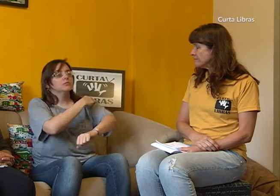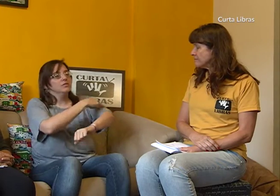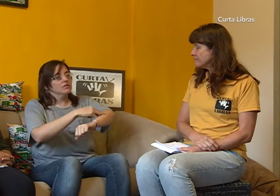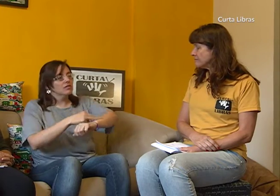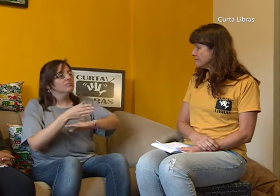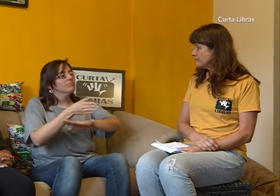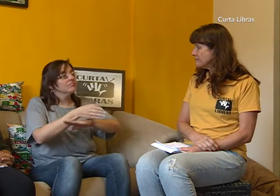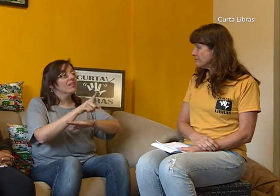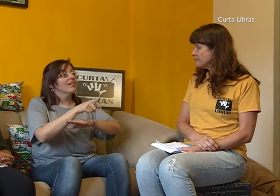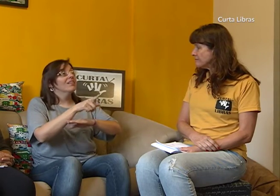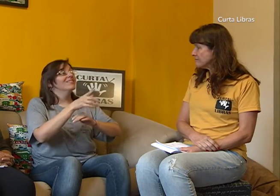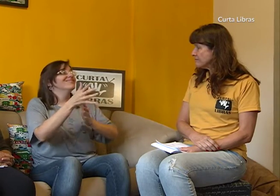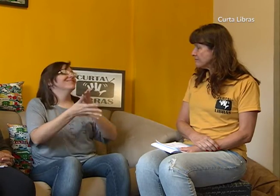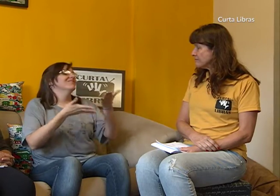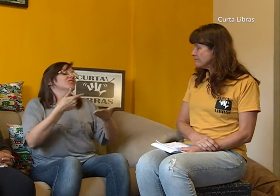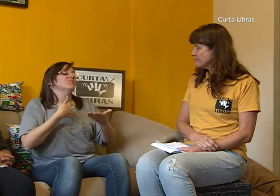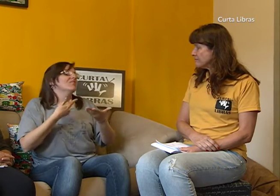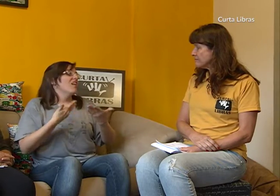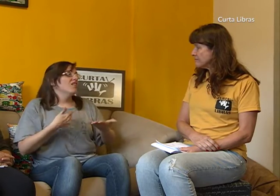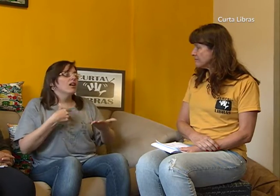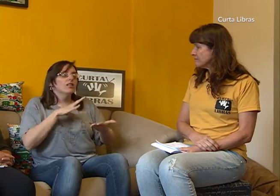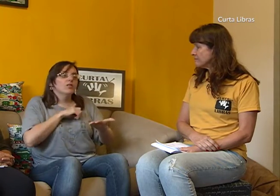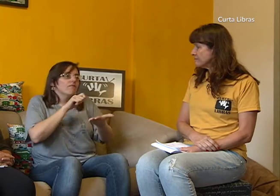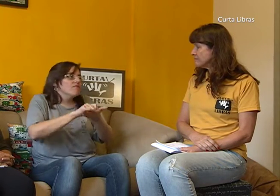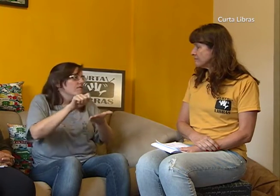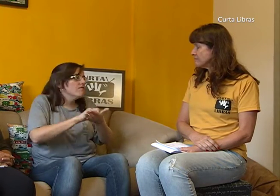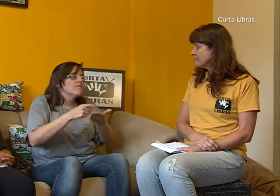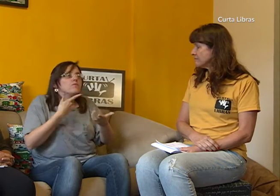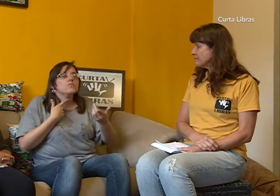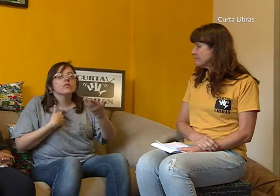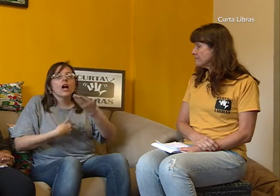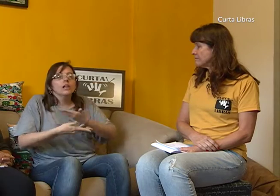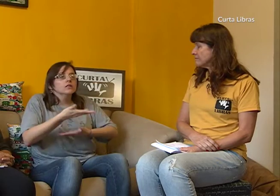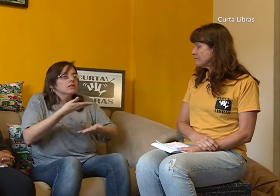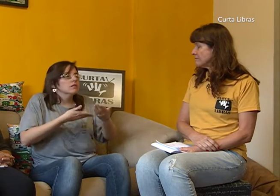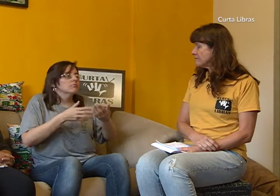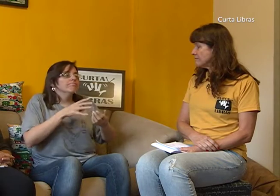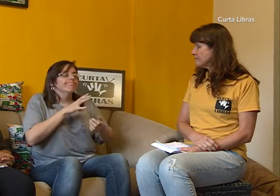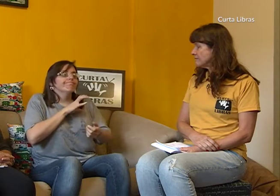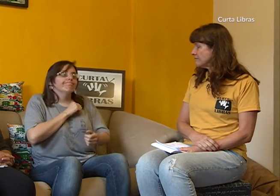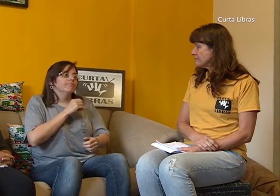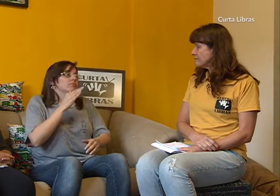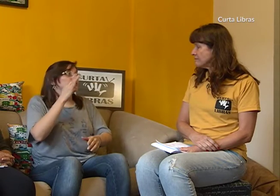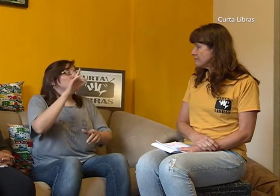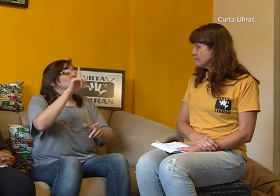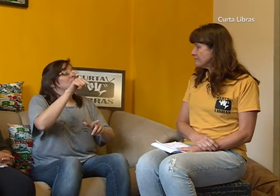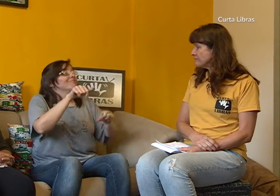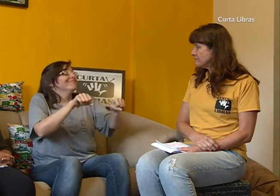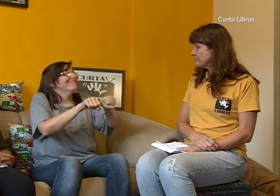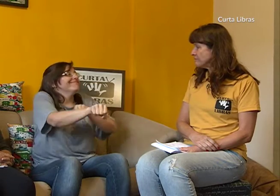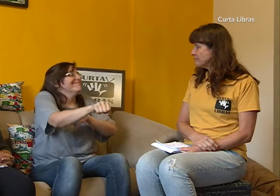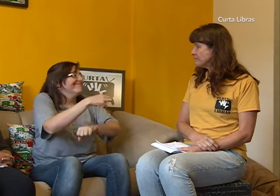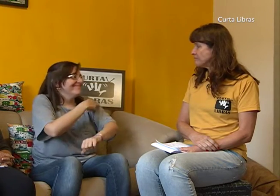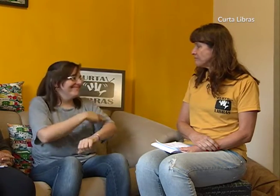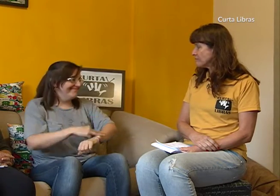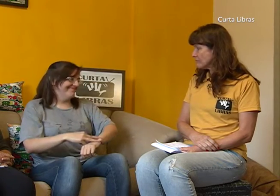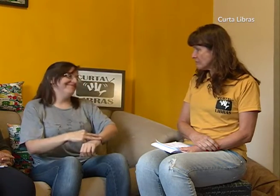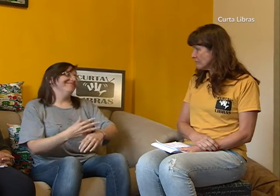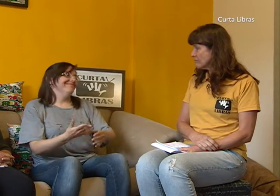participar, pois sempre tive o sonho de ser professora. O curso era em libras, e era bem tranquilo. Eu gostava e tinha mais vontade de participar, escrever,